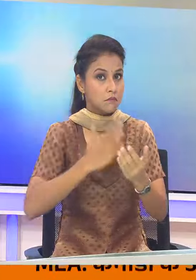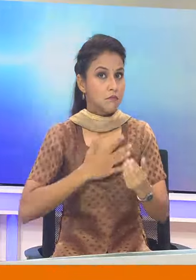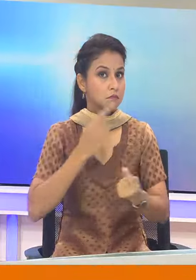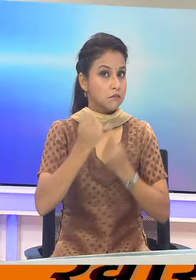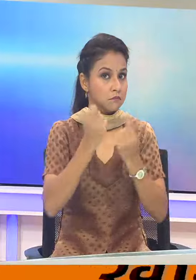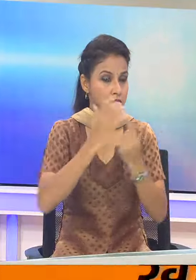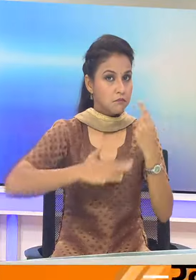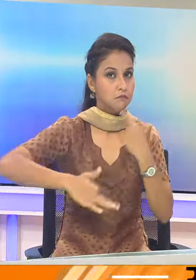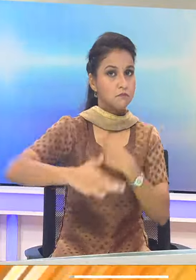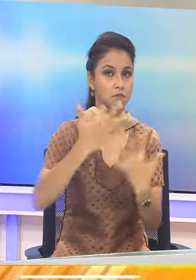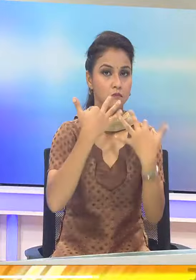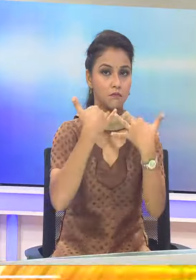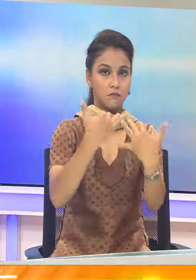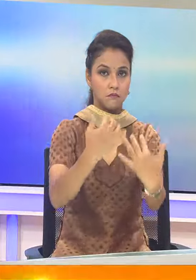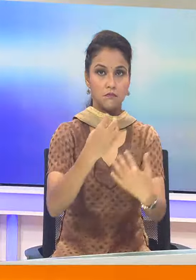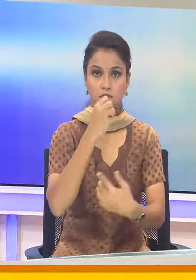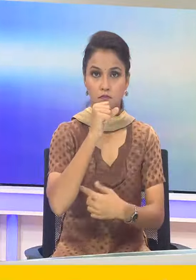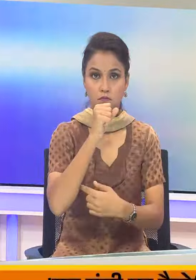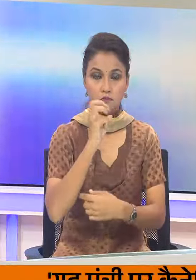जनसभा को संबोधित